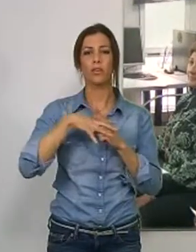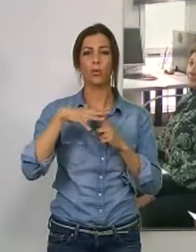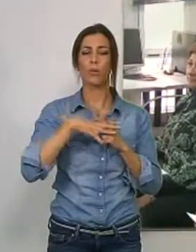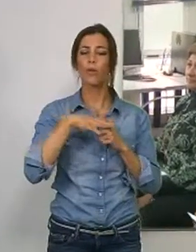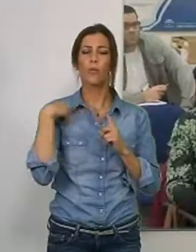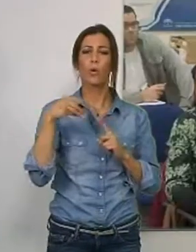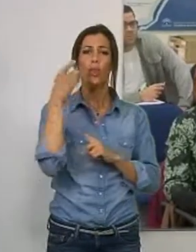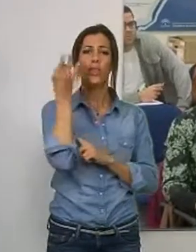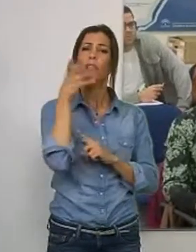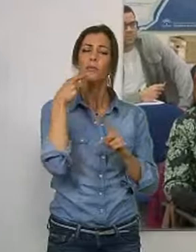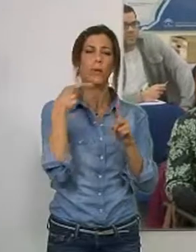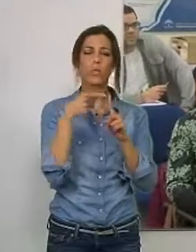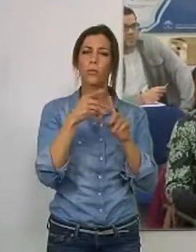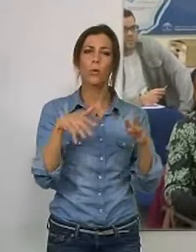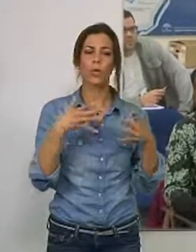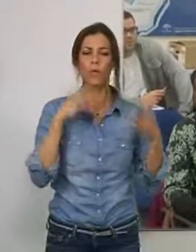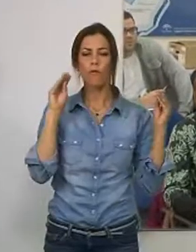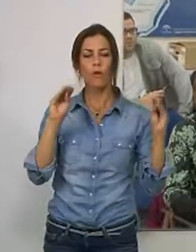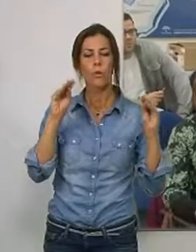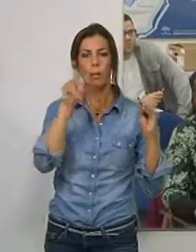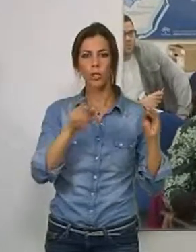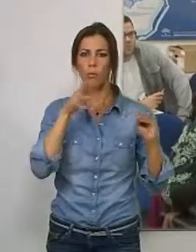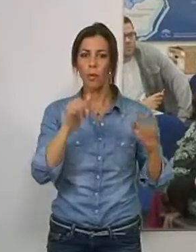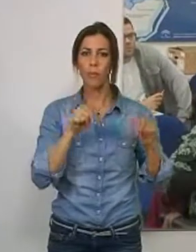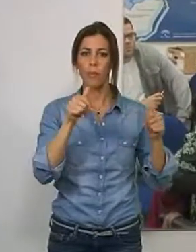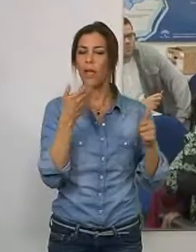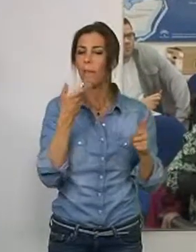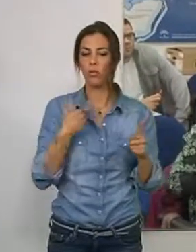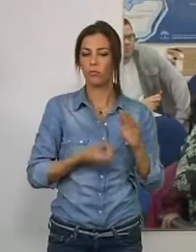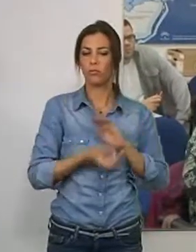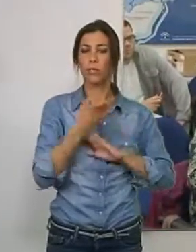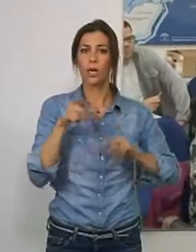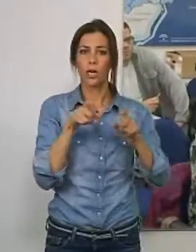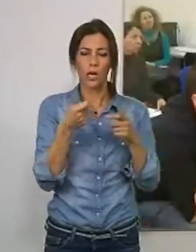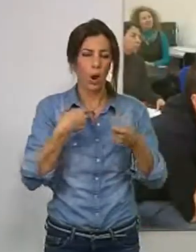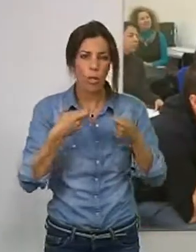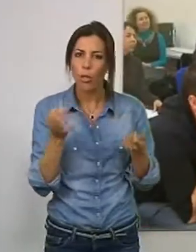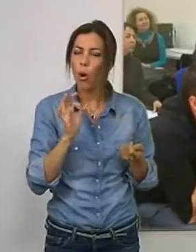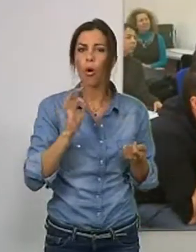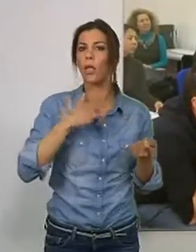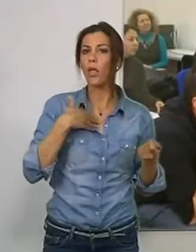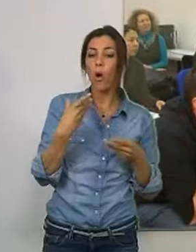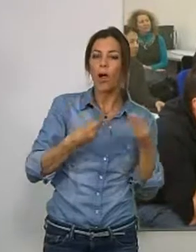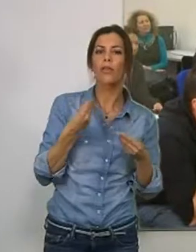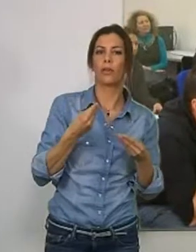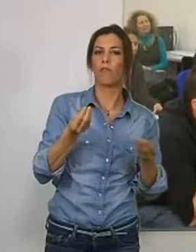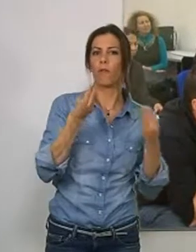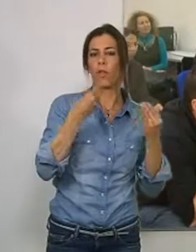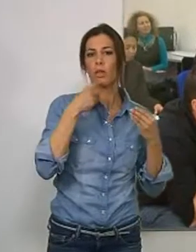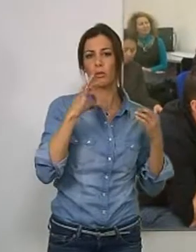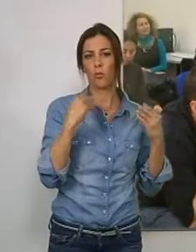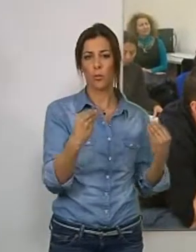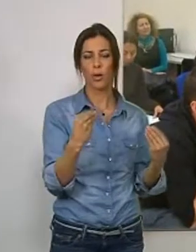tiene como objetivo formar a personas que acaban de poner en marcha un negocio o lo tienen en mente. La técnico de uno de los dos